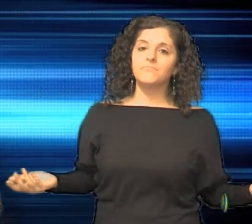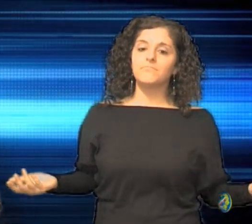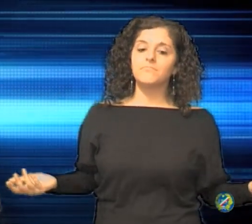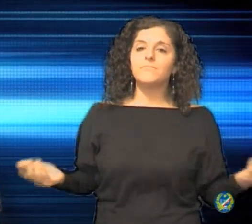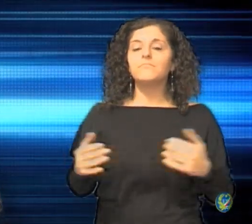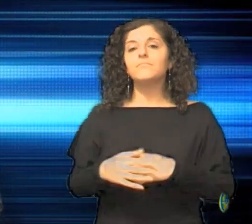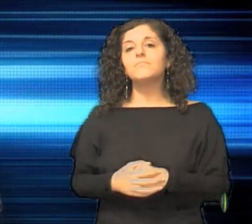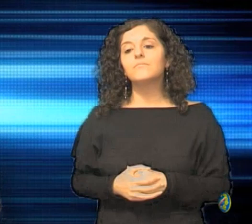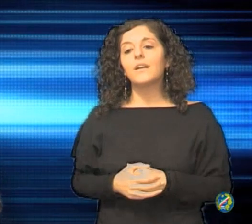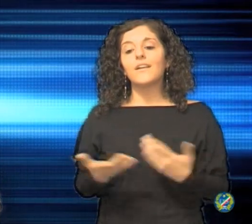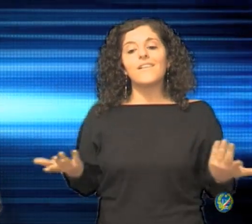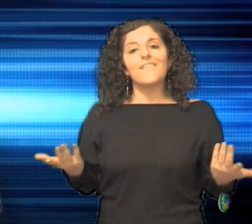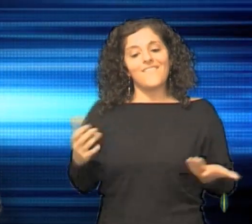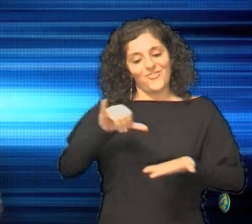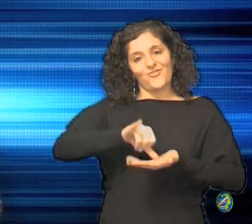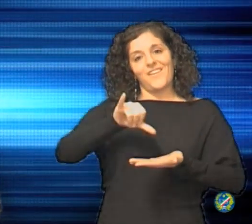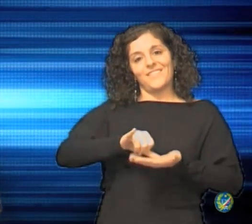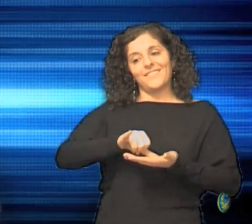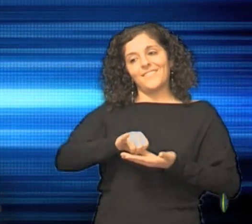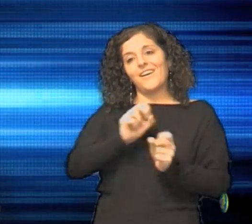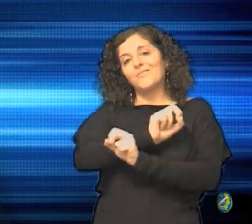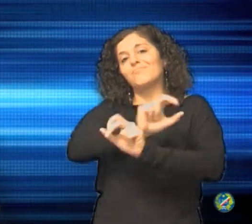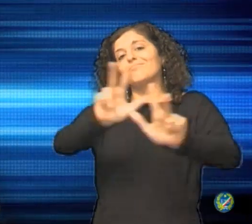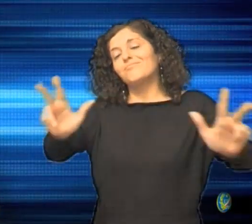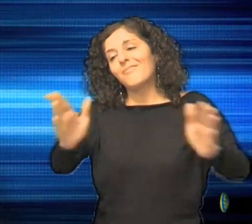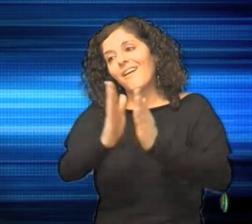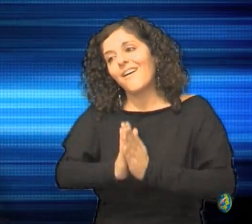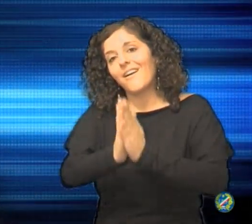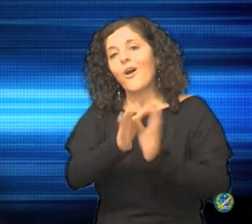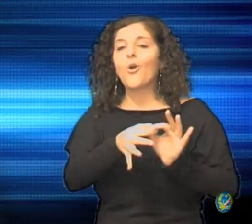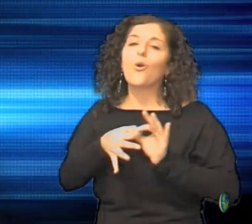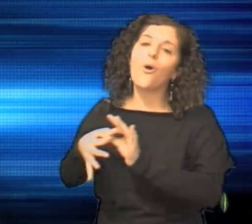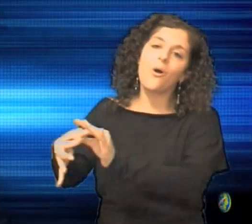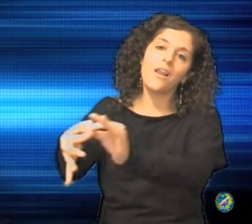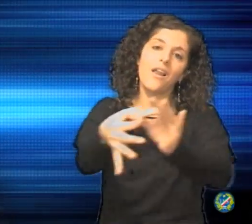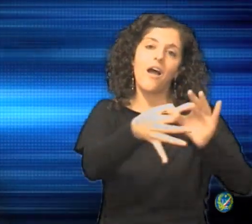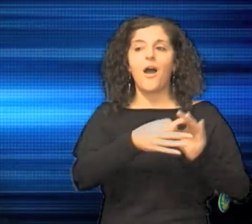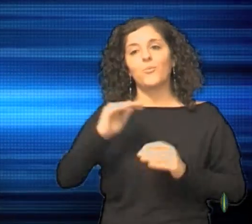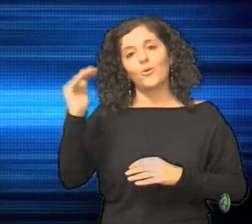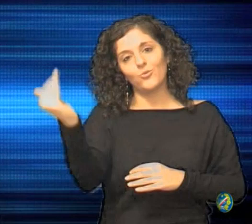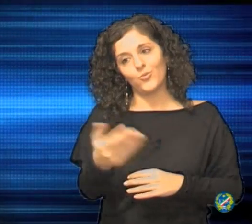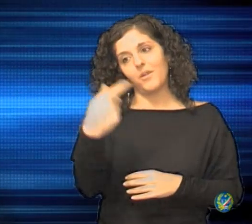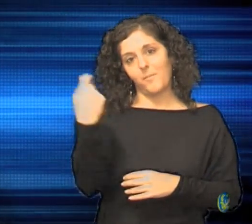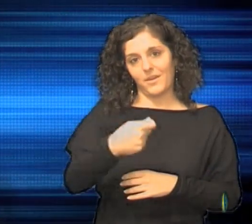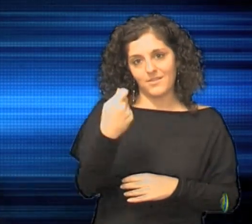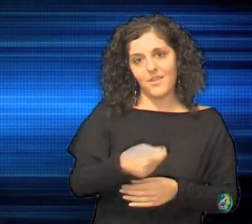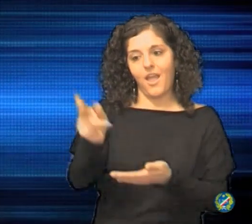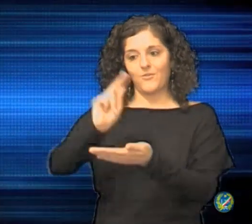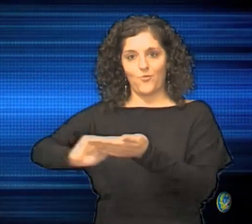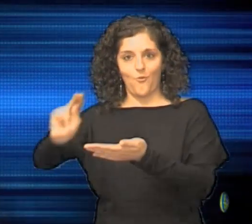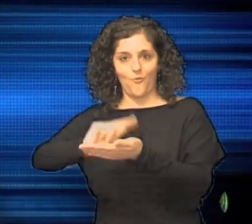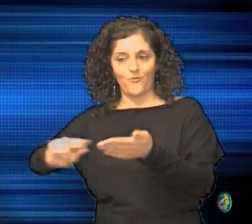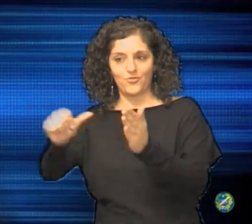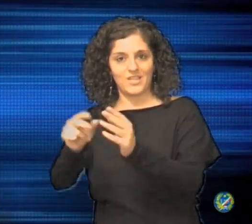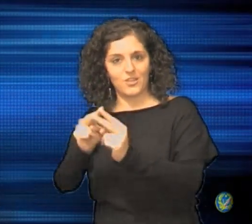Quindi, la sede centrale chiede la massima collaborazione, in particolare ai presidenti e agli uffici delle